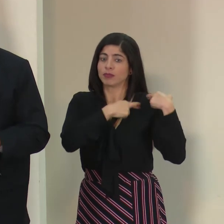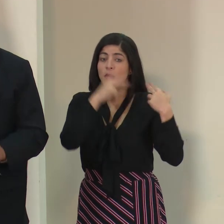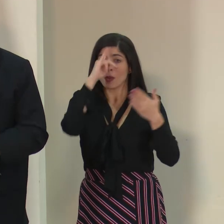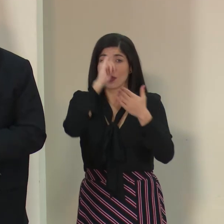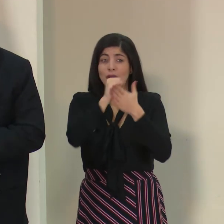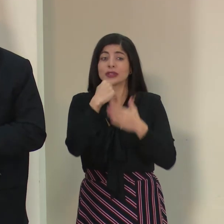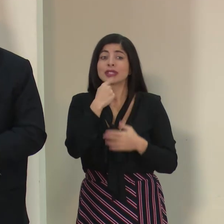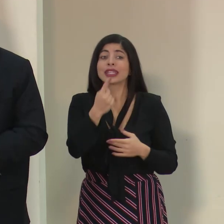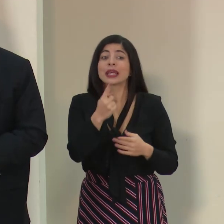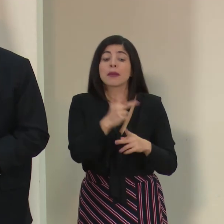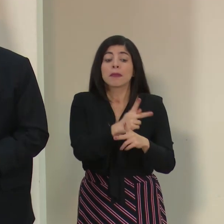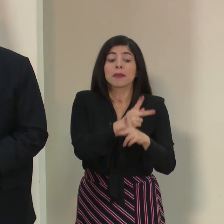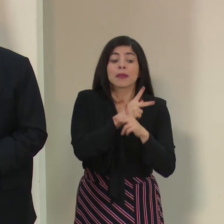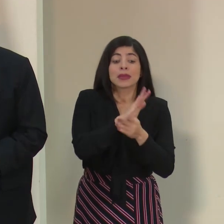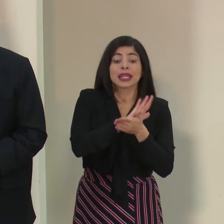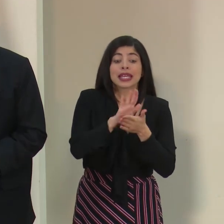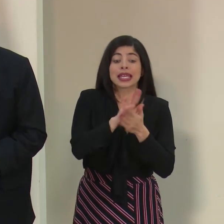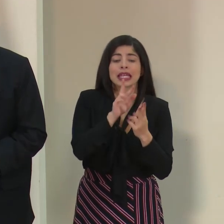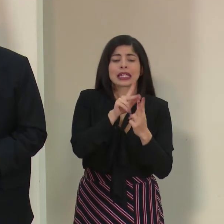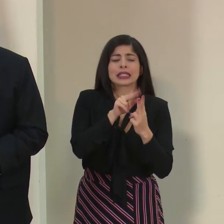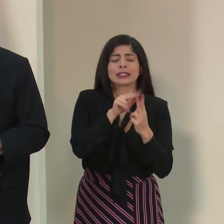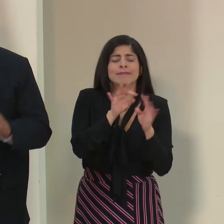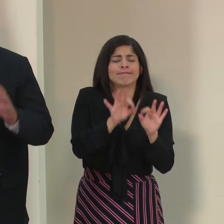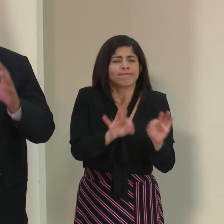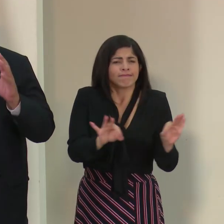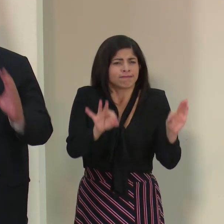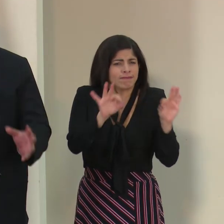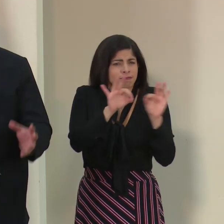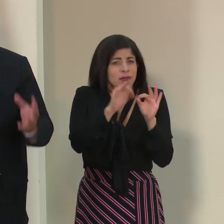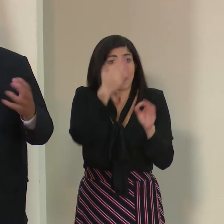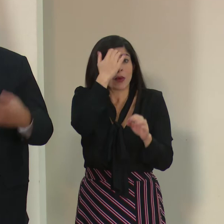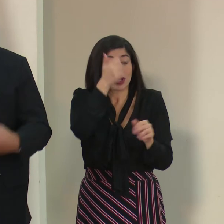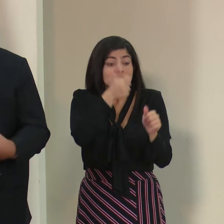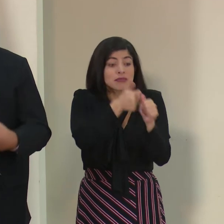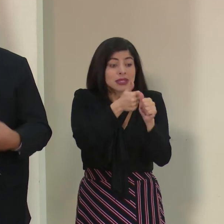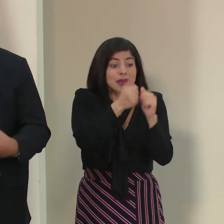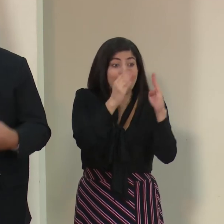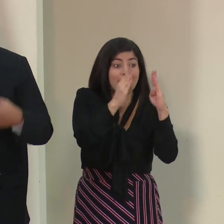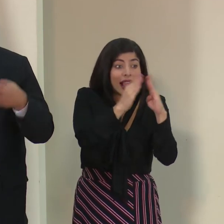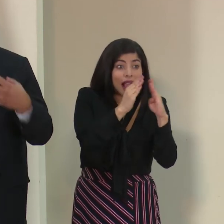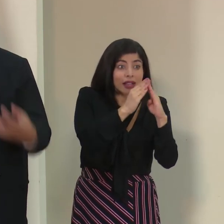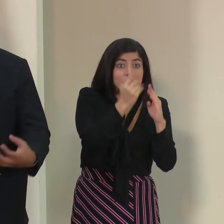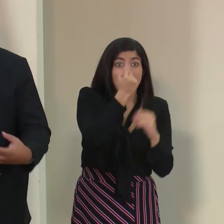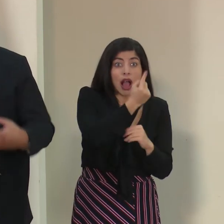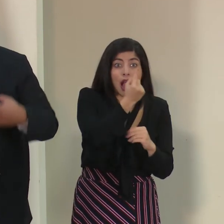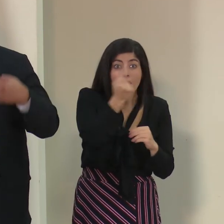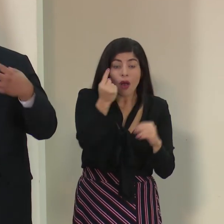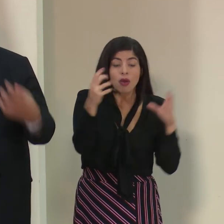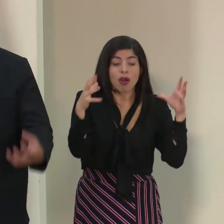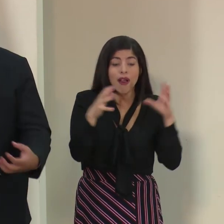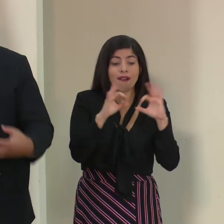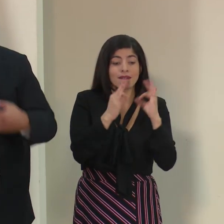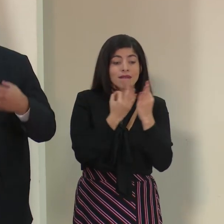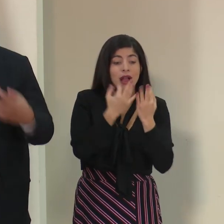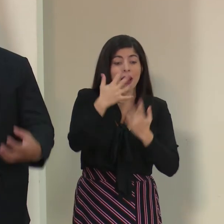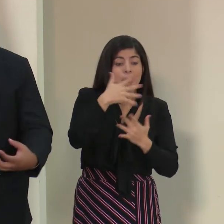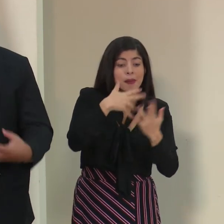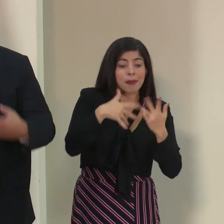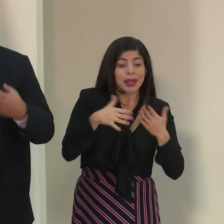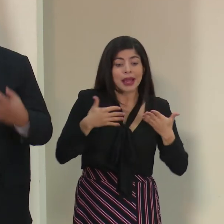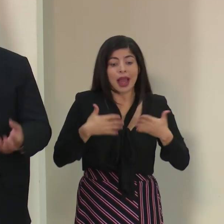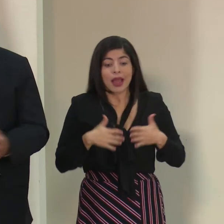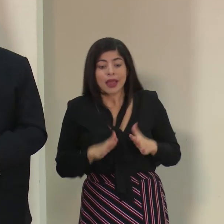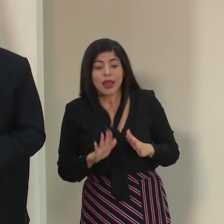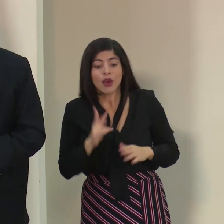de que aquí la prevención y la higiene son fundamentales, porque es en la casa de cada uno de nosotros, con nuestra familia, con nuestros hijos, con nuestros